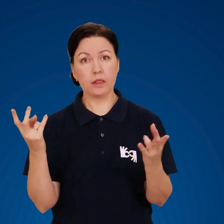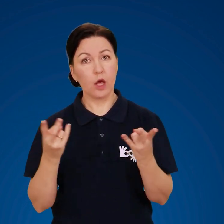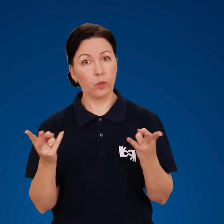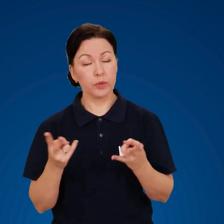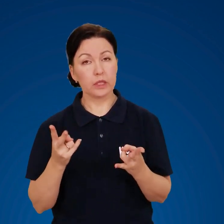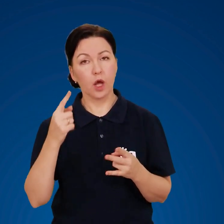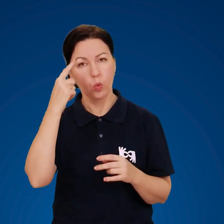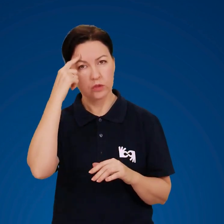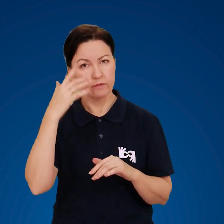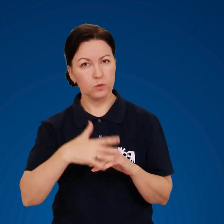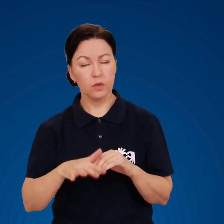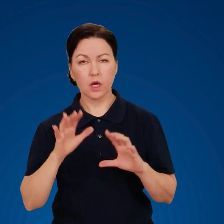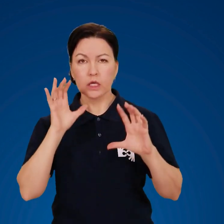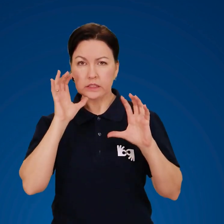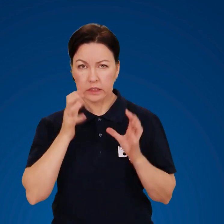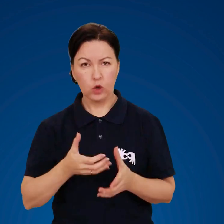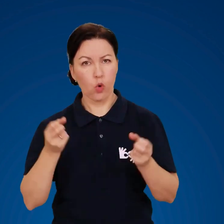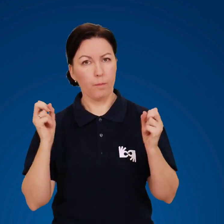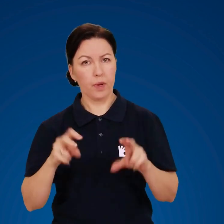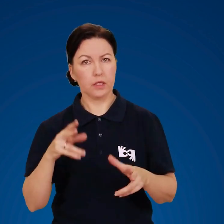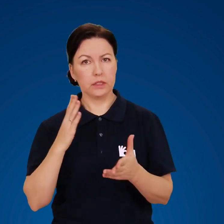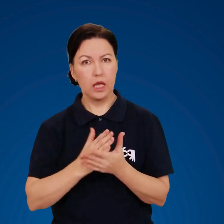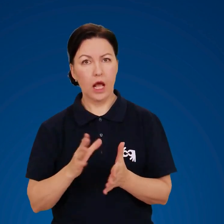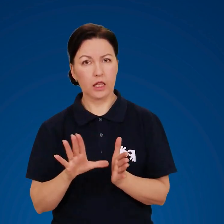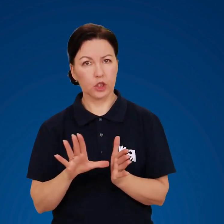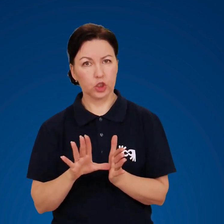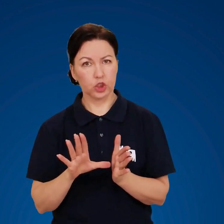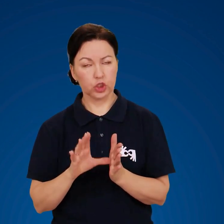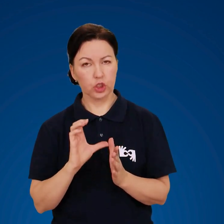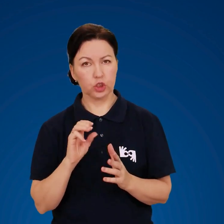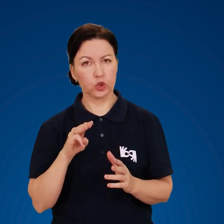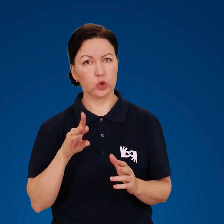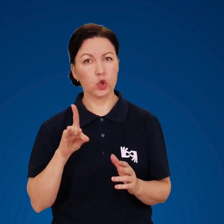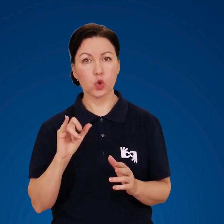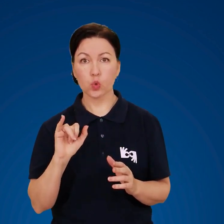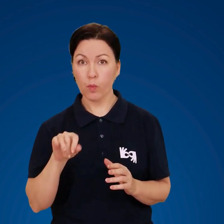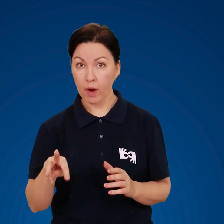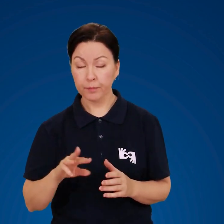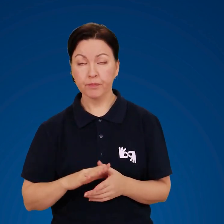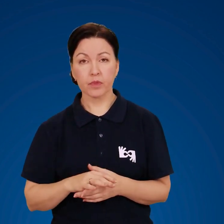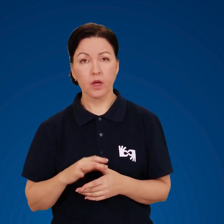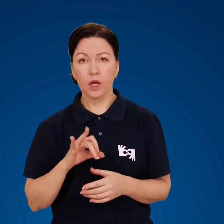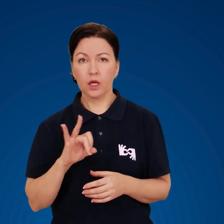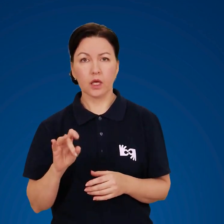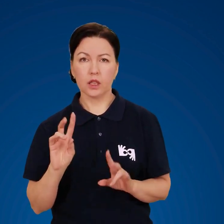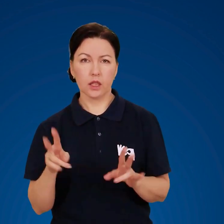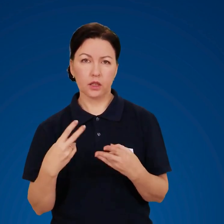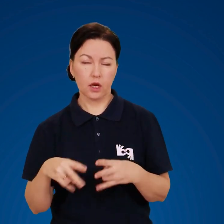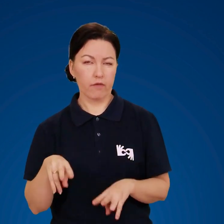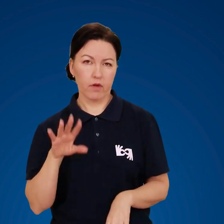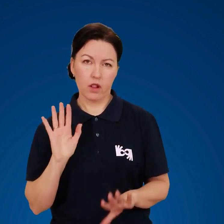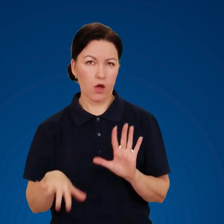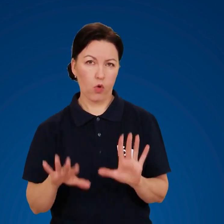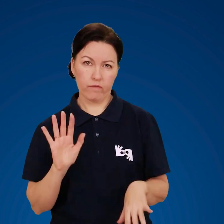необхідно усвідомлювати серйозні загрози електричного струму. І не ставитися до нього